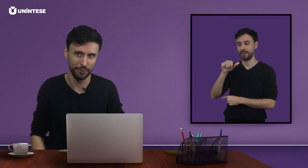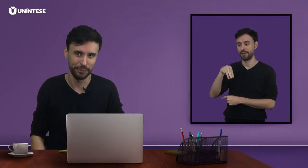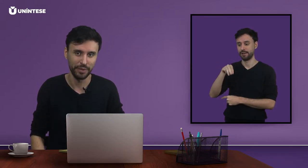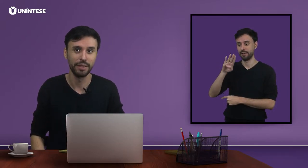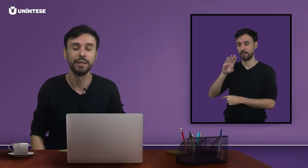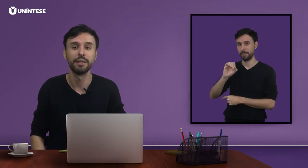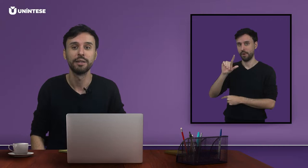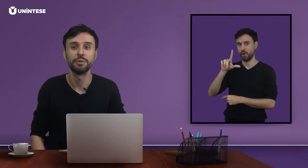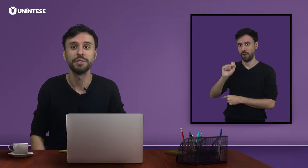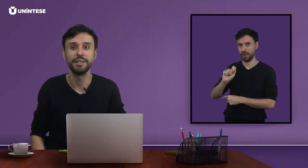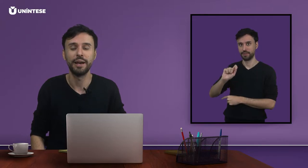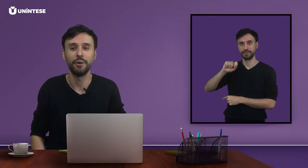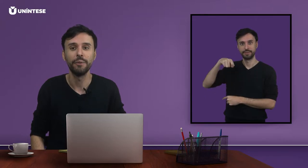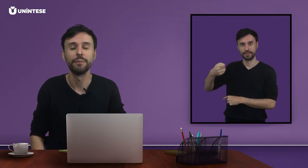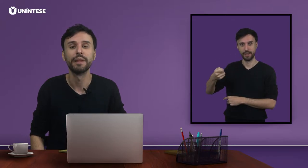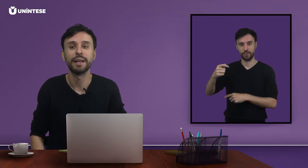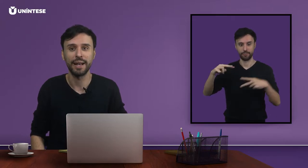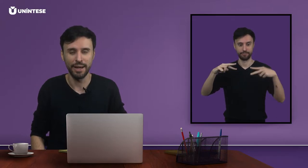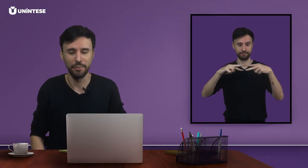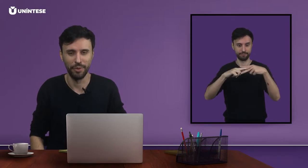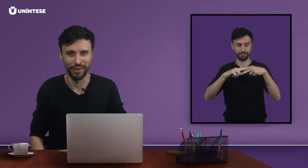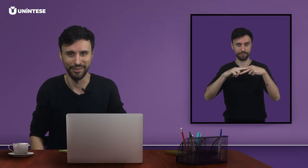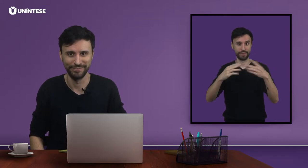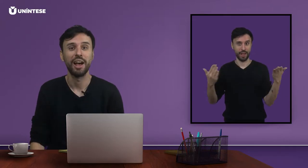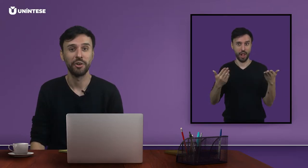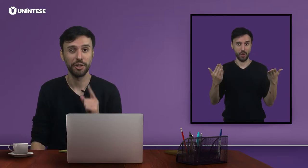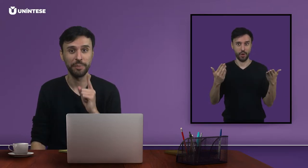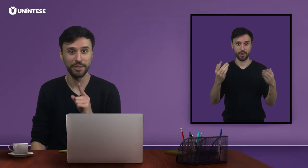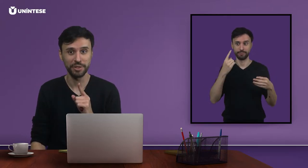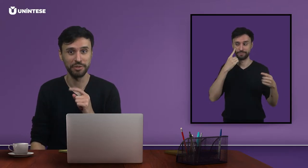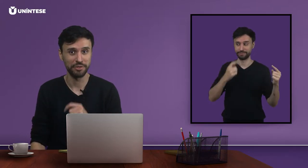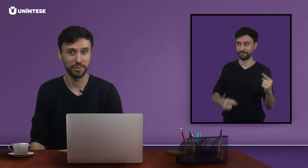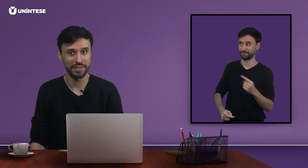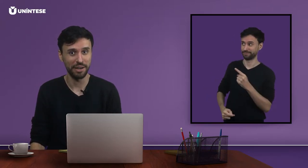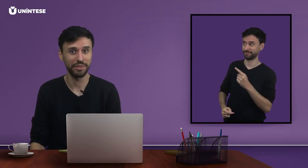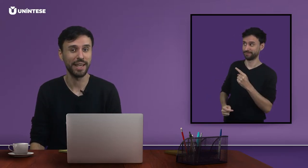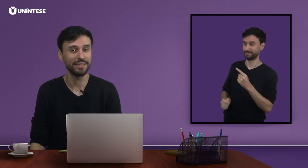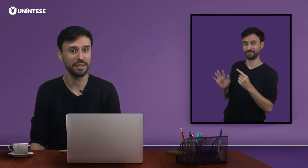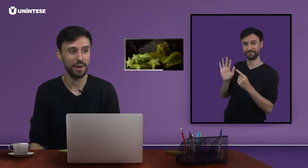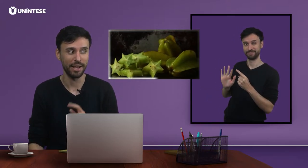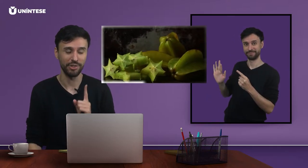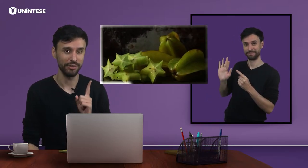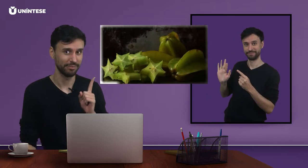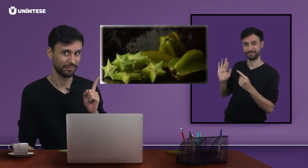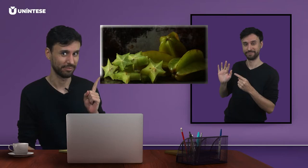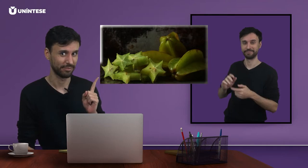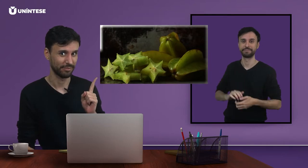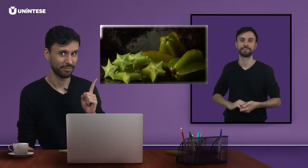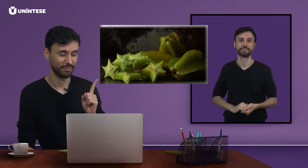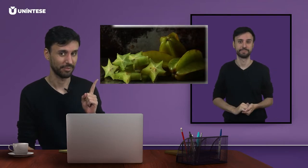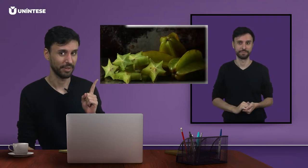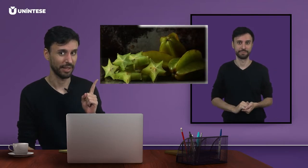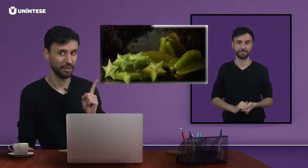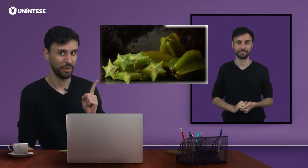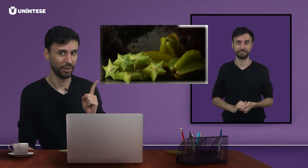do sinal carambola. Agora eu peço que vocês observem esta imagem da carambola.